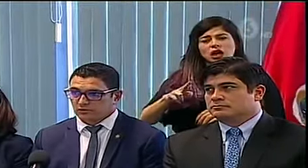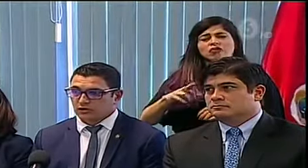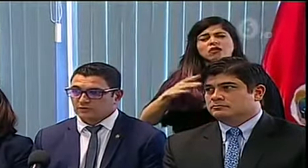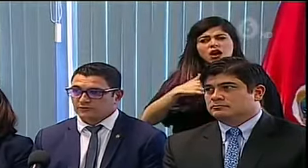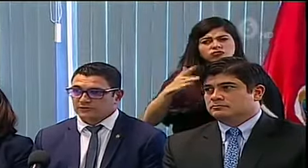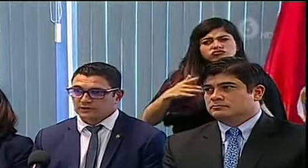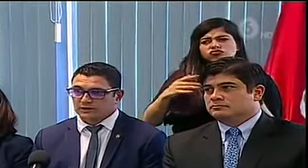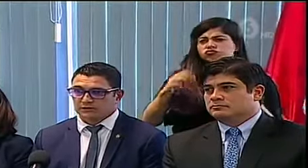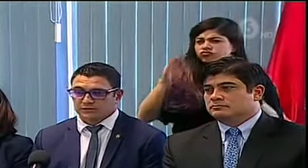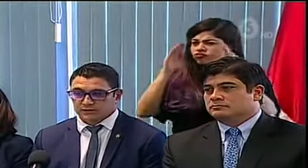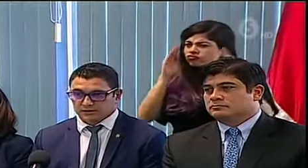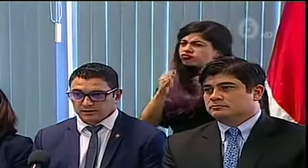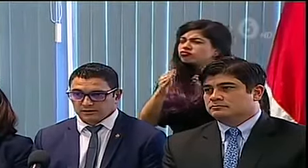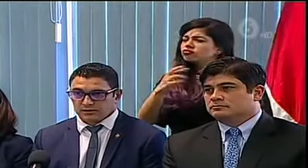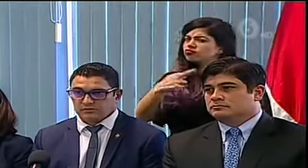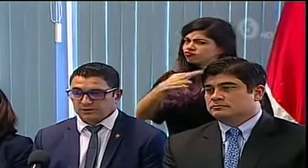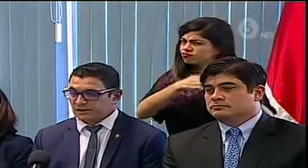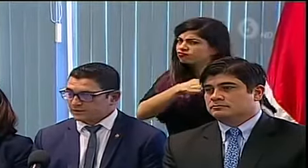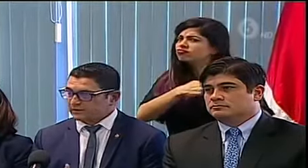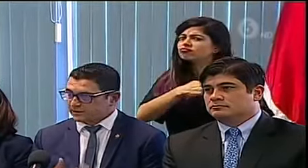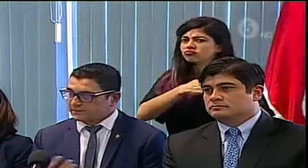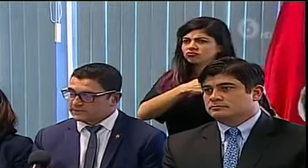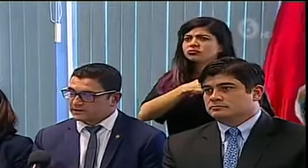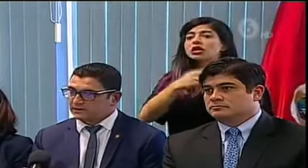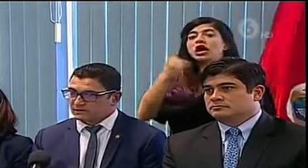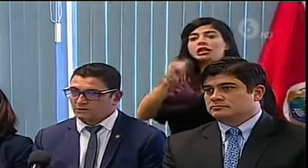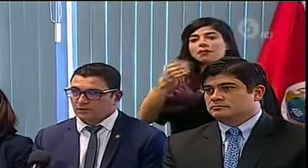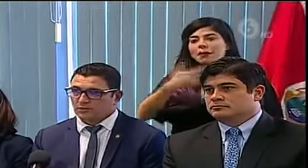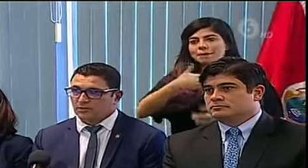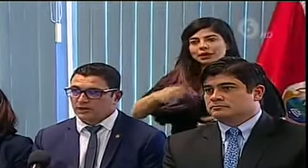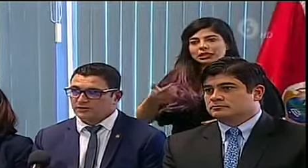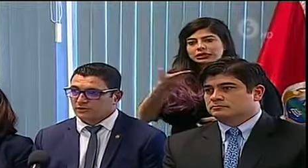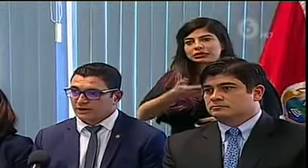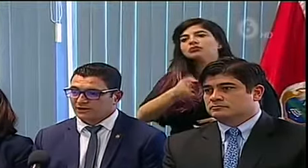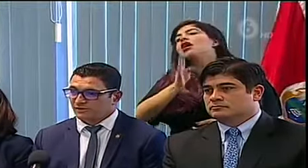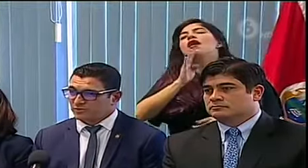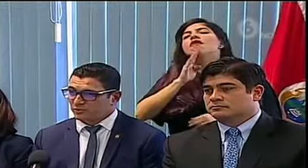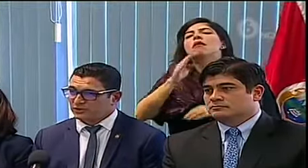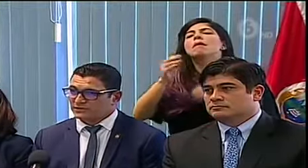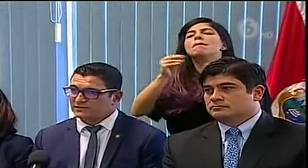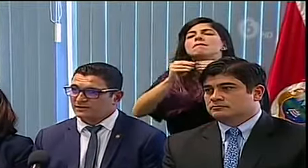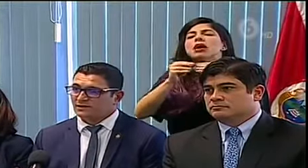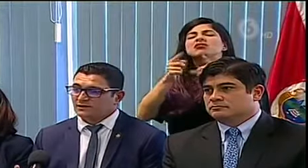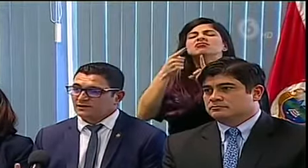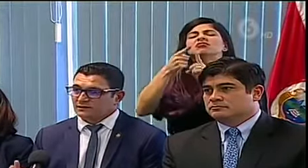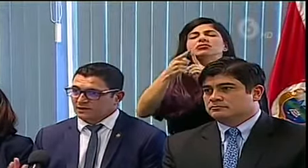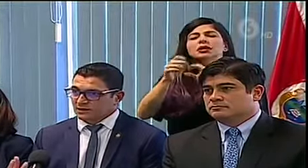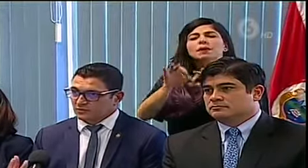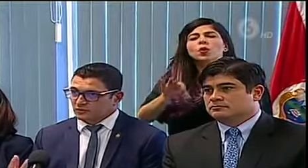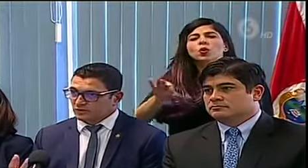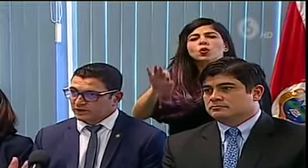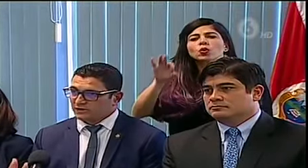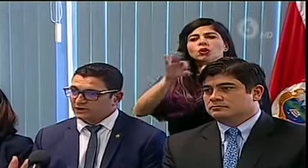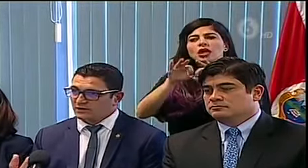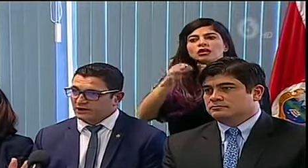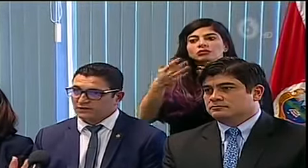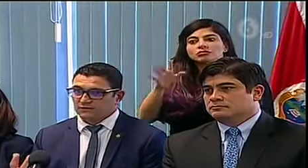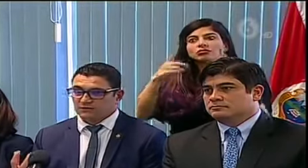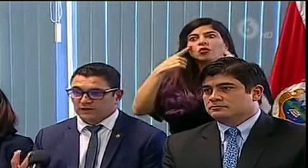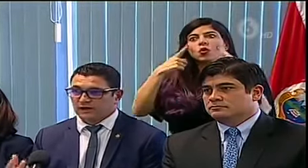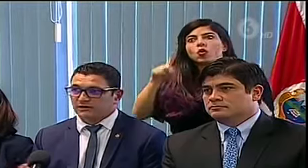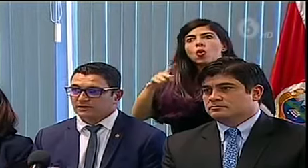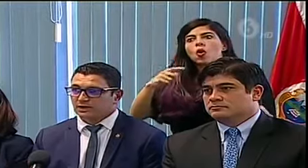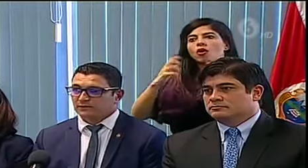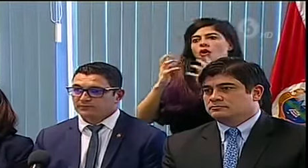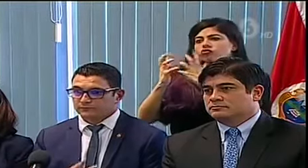hemos actuado con toda la responsabilidad. Y seguidamente también el presidente va a hablar un poco más sobre la importancia de que hemos logrado trabajar